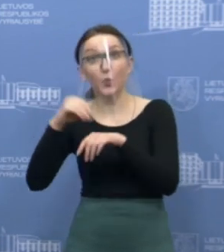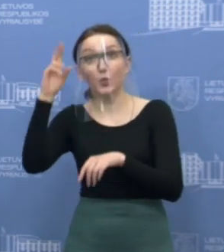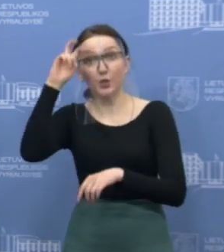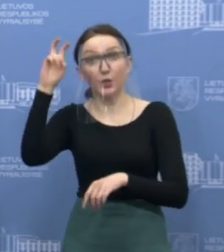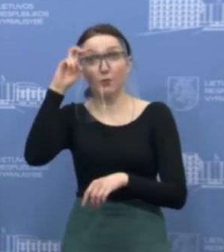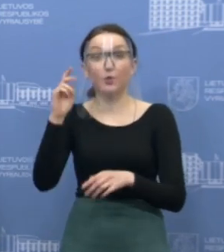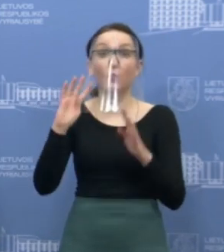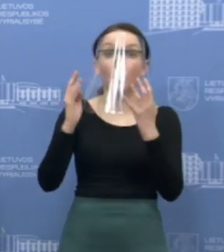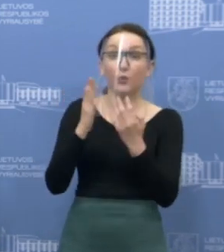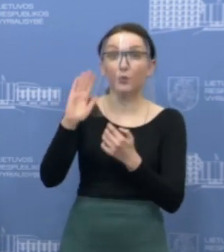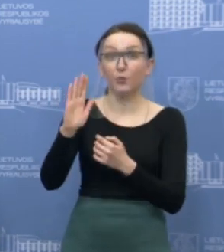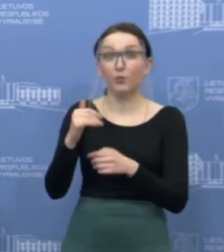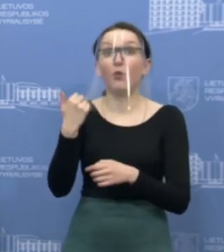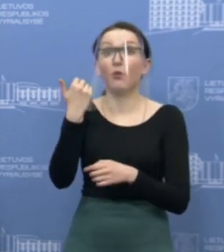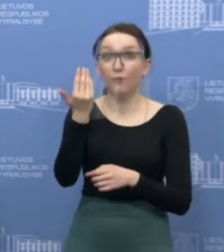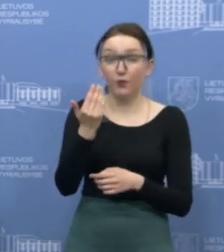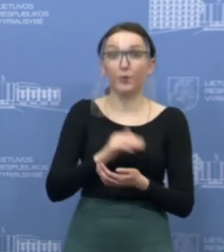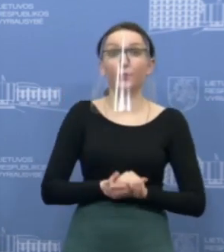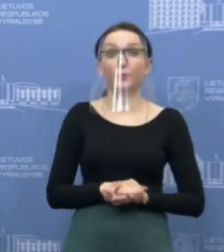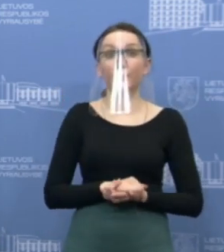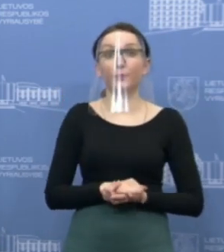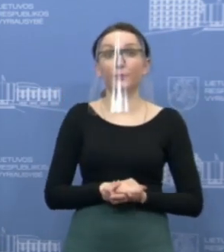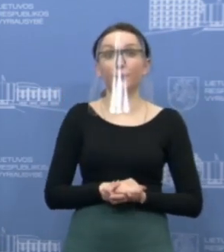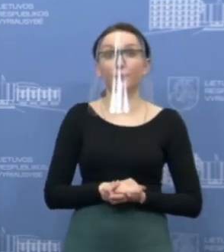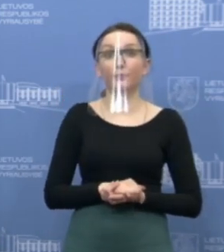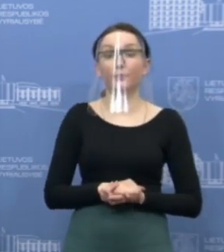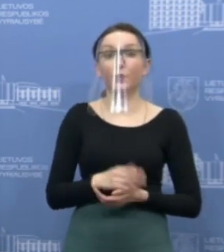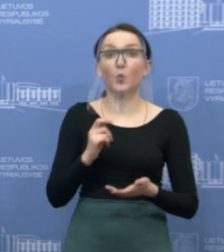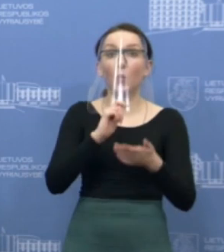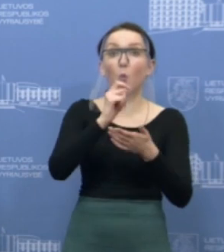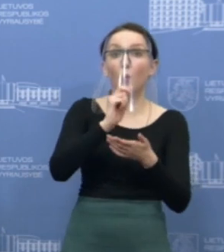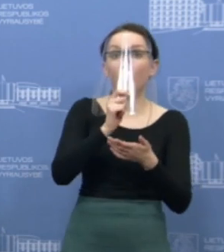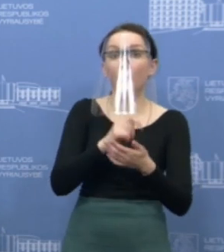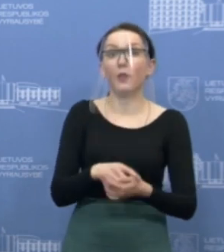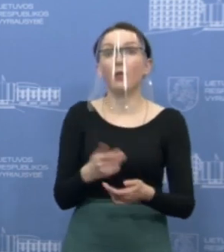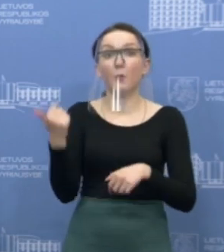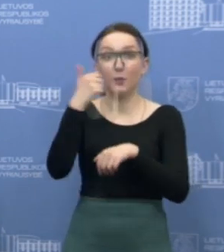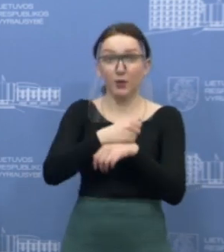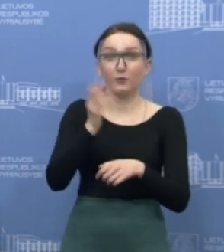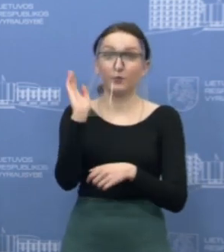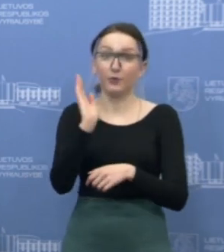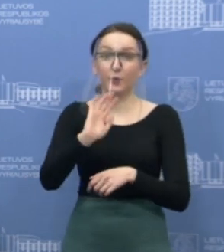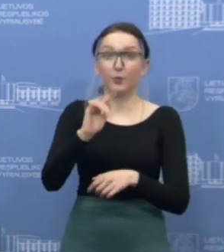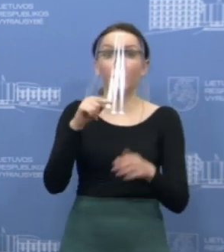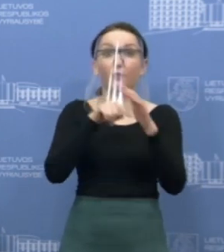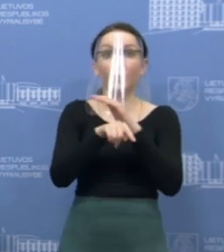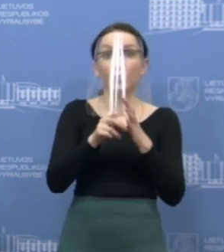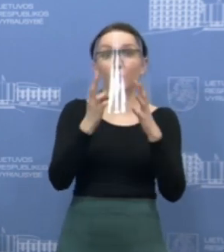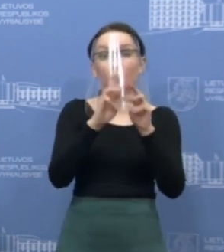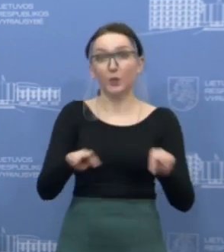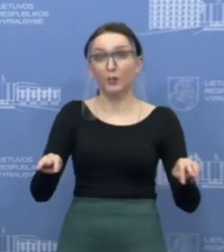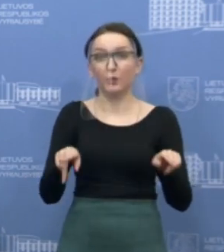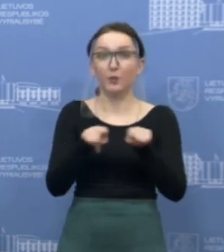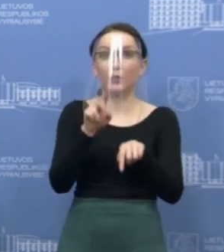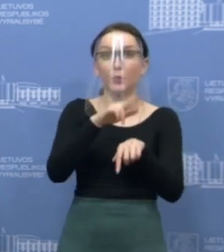svarbių sprendimų ir po jo, kaip visada, kaip įprasta, komentarus pateiks premjeras, taip pat vėdaus reikalų ministrė